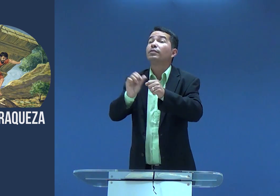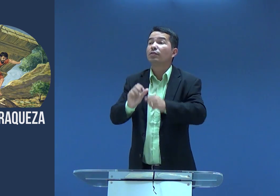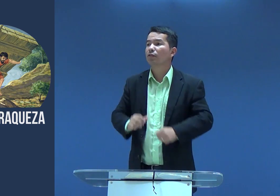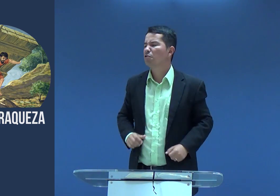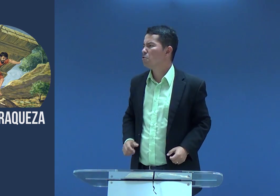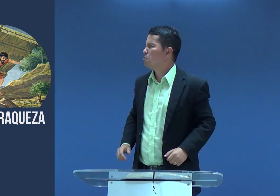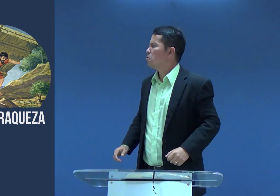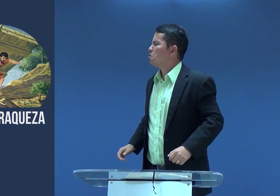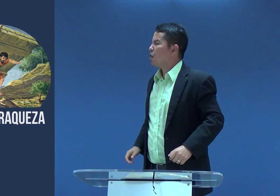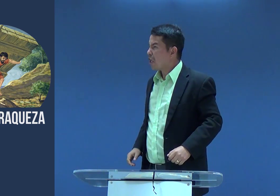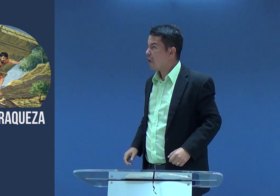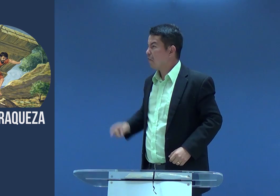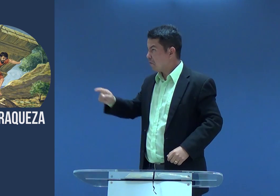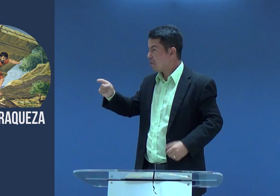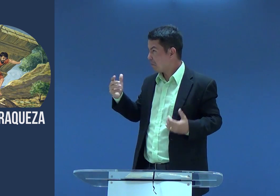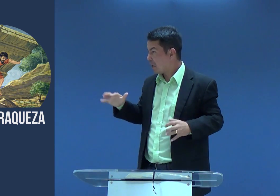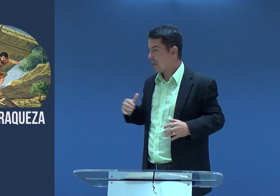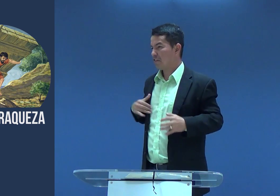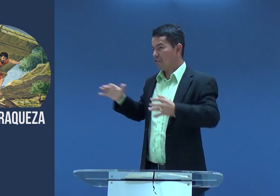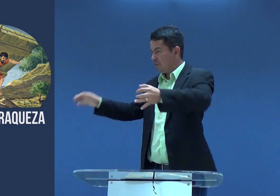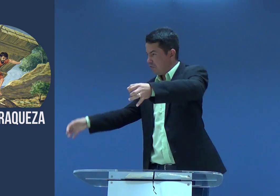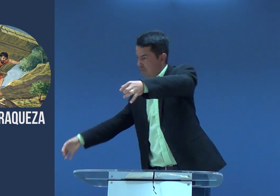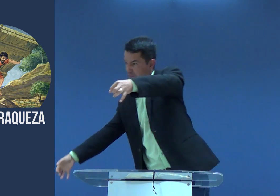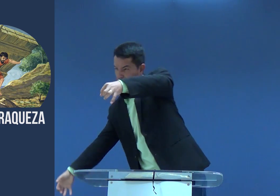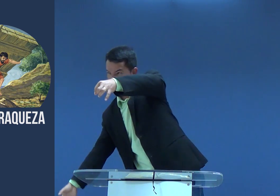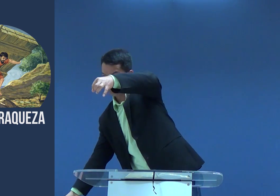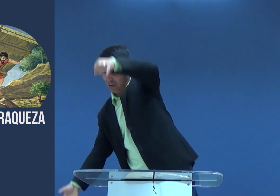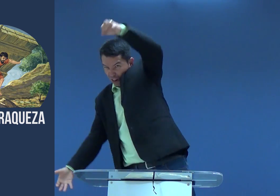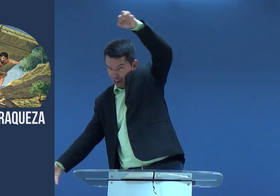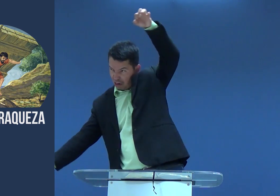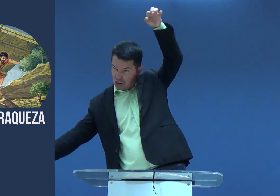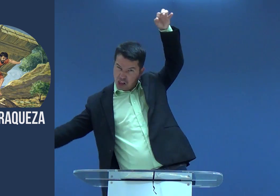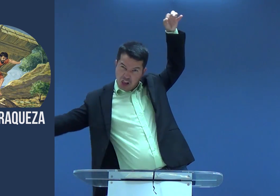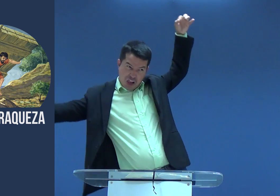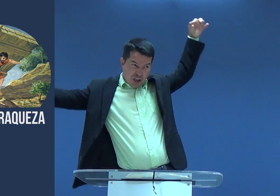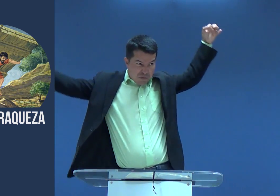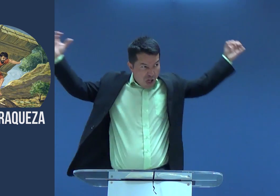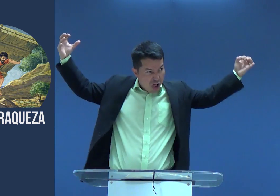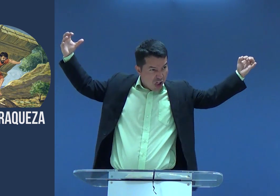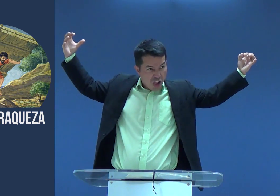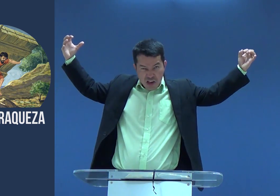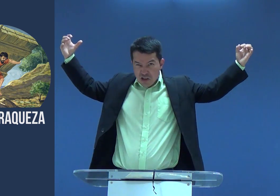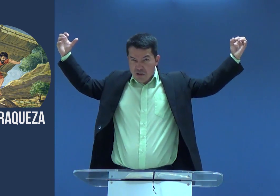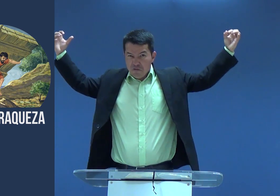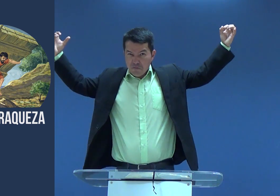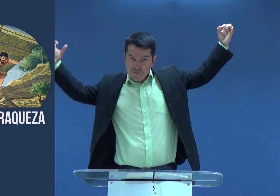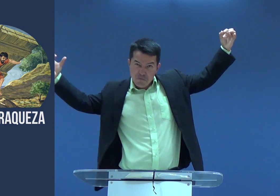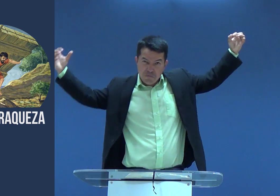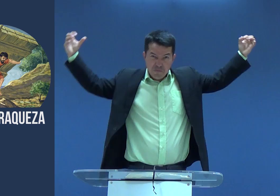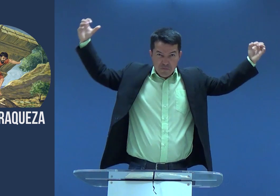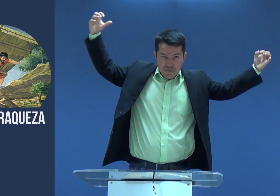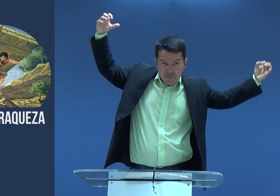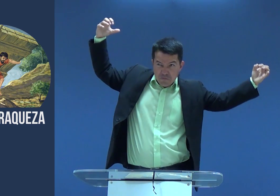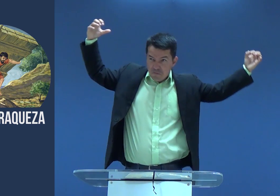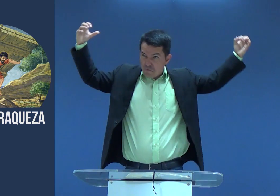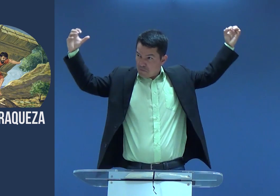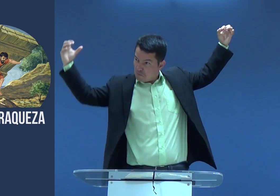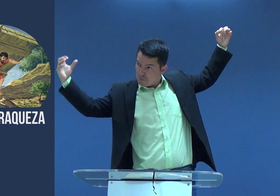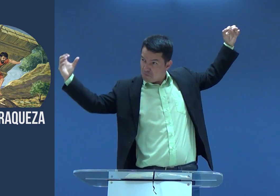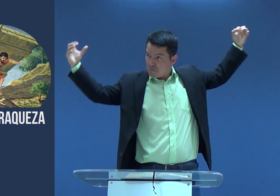Sansão, sabe o que fez? Olhou para aqui no rio e arrancou as portas da cidade e